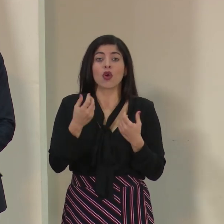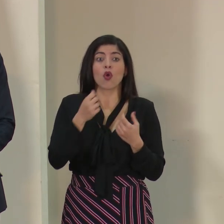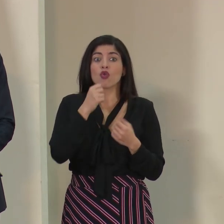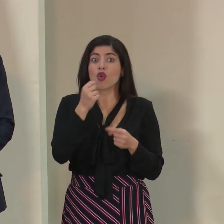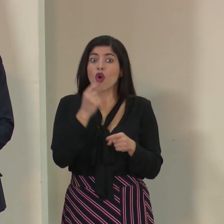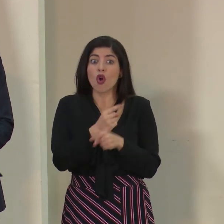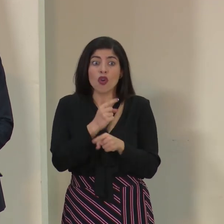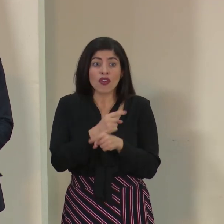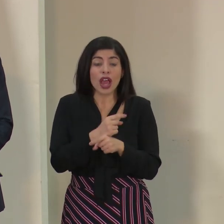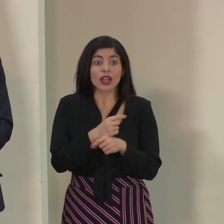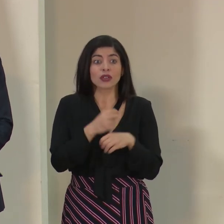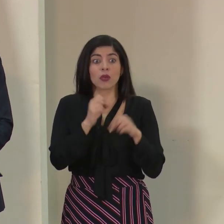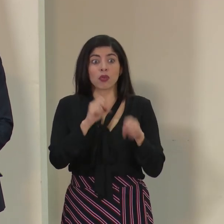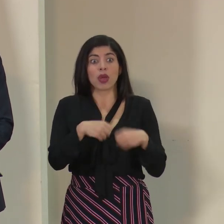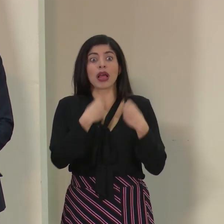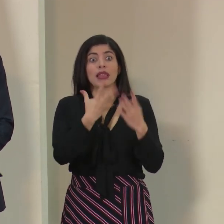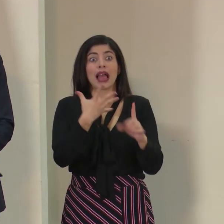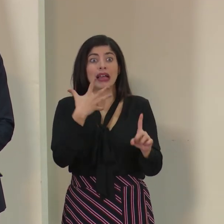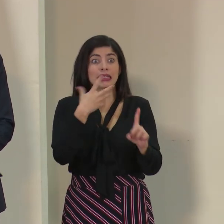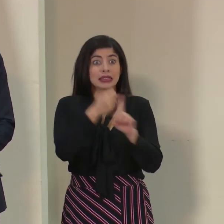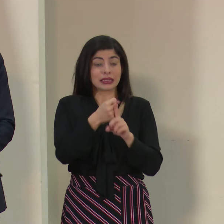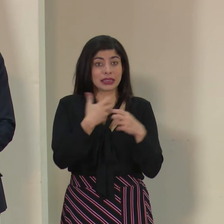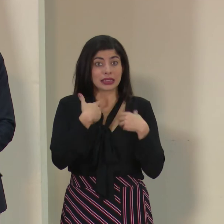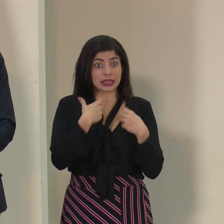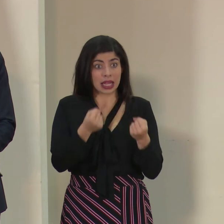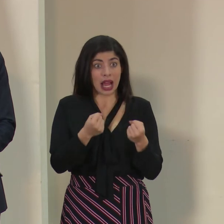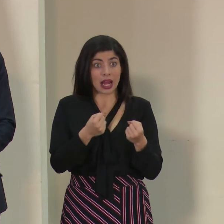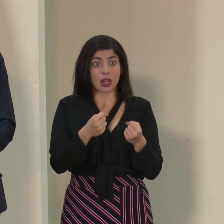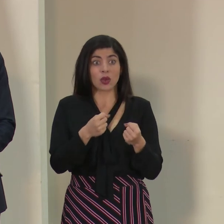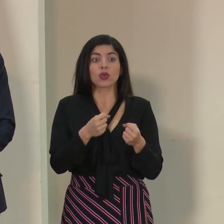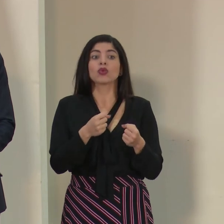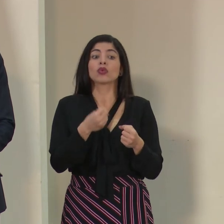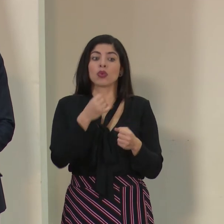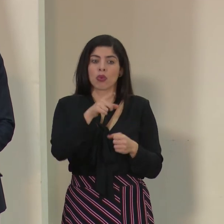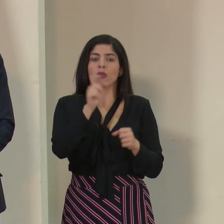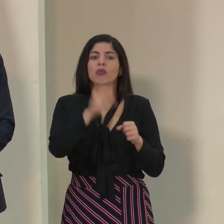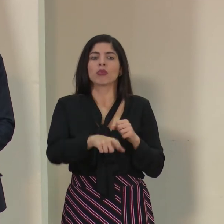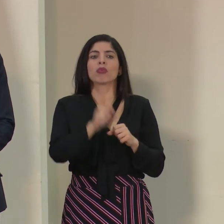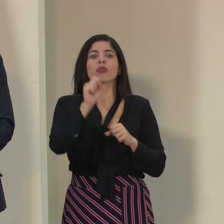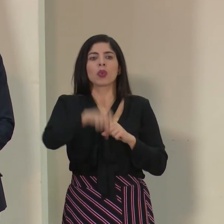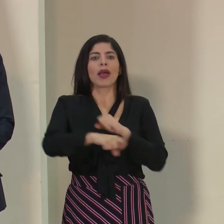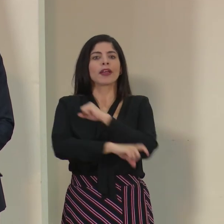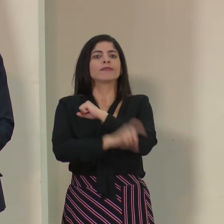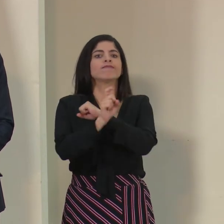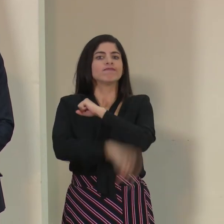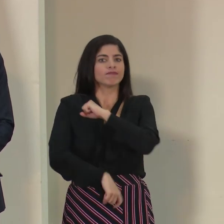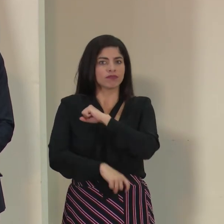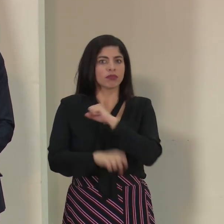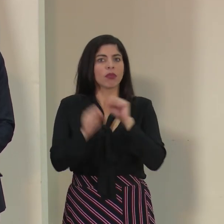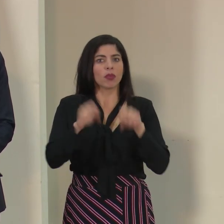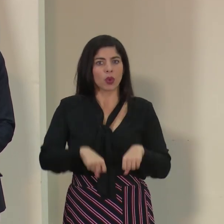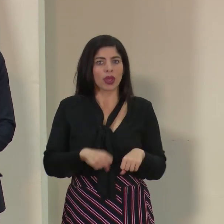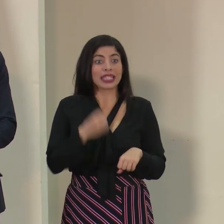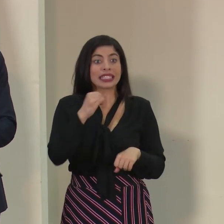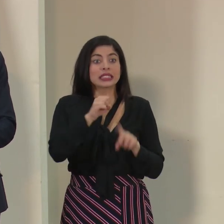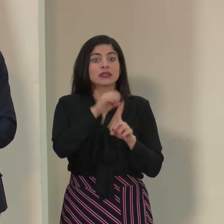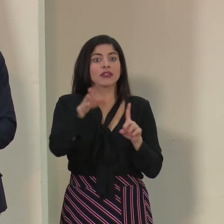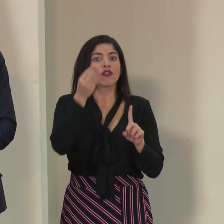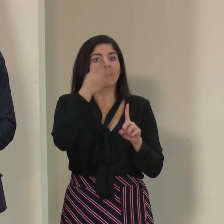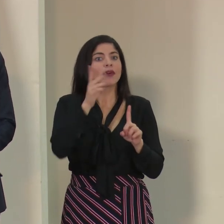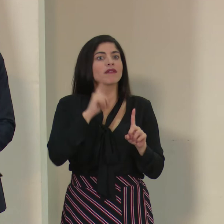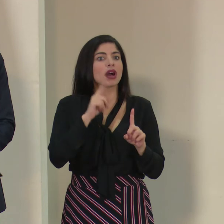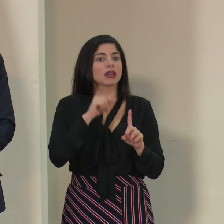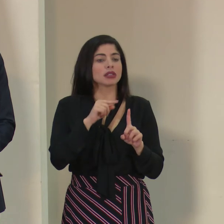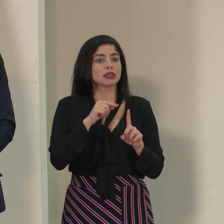vayan a provocar un impacto en la salud pública, justamente están supeditadas a sanciones. Y yo en realidad, pues, ustedes son